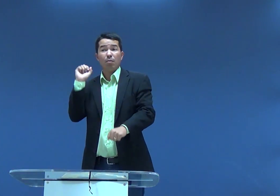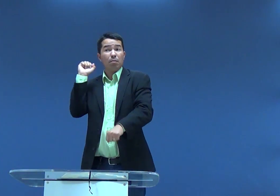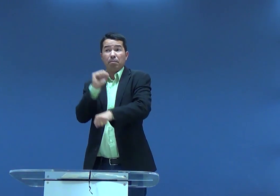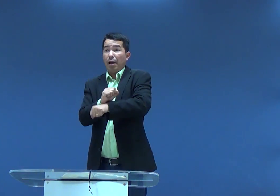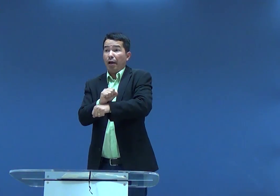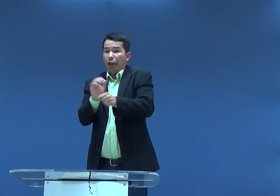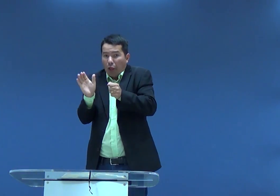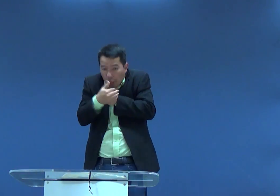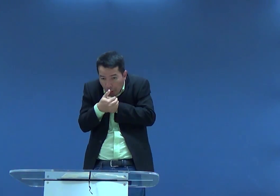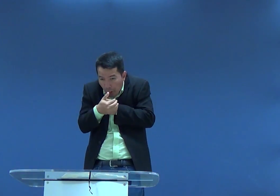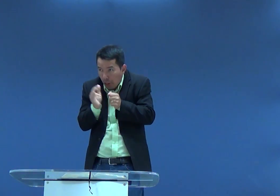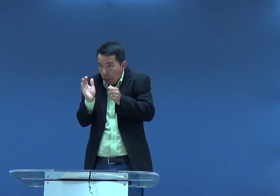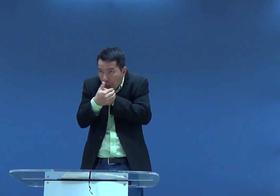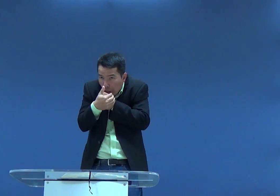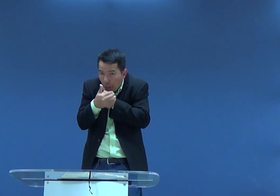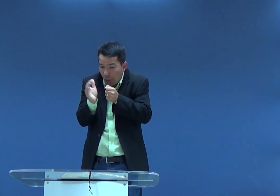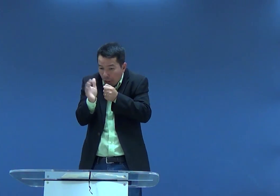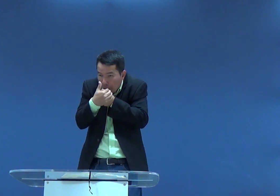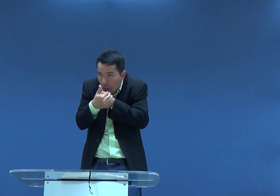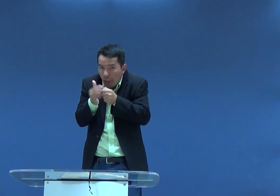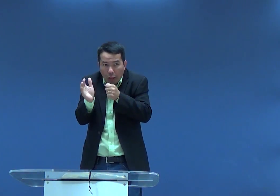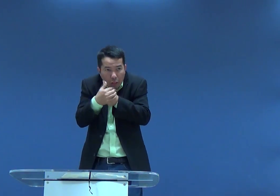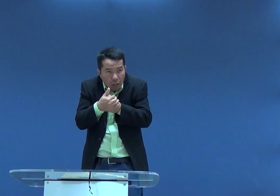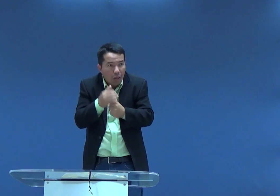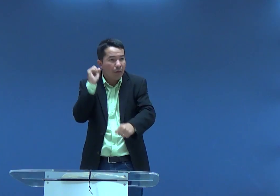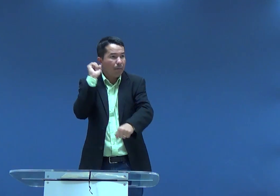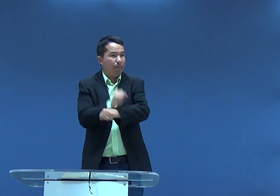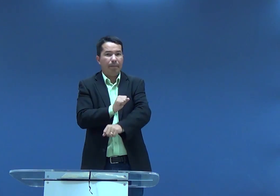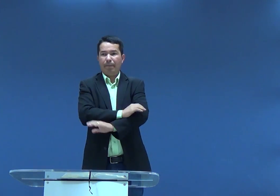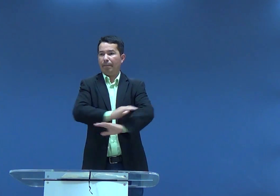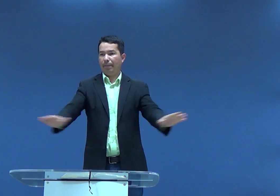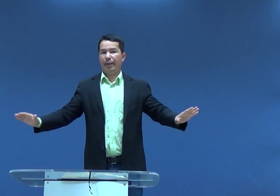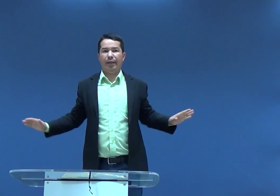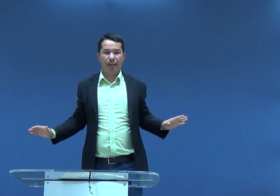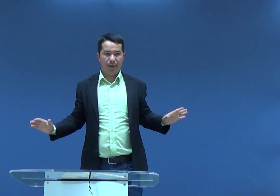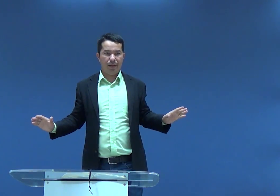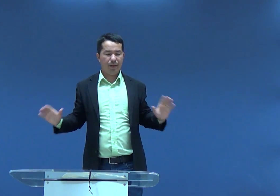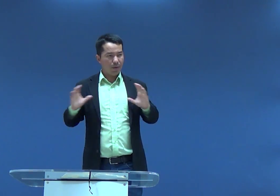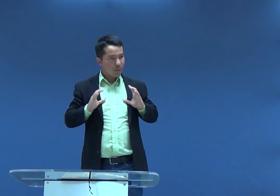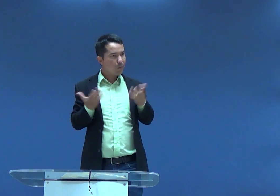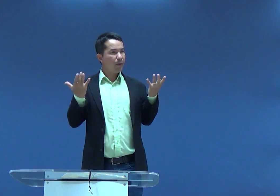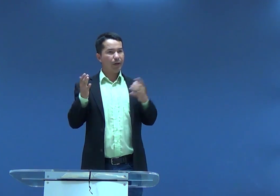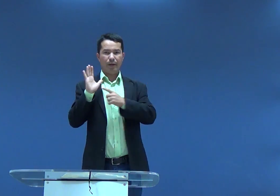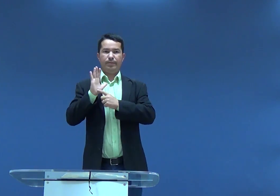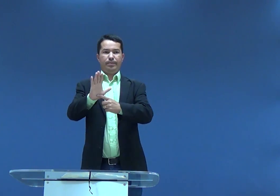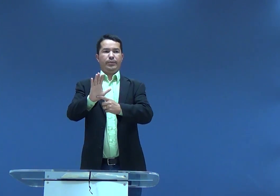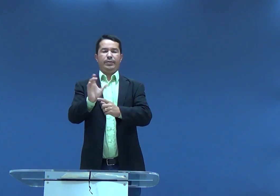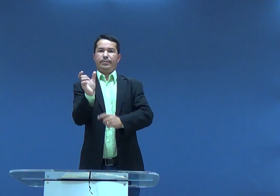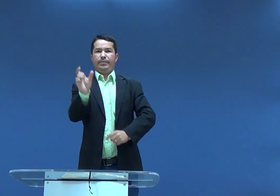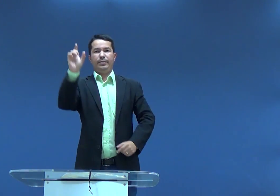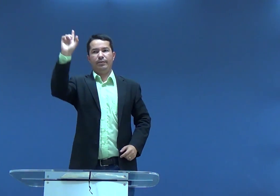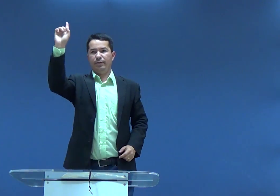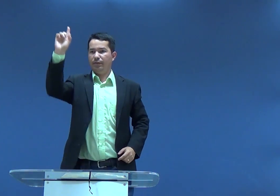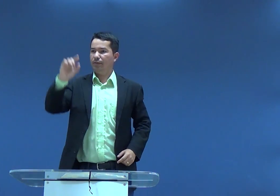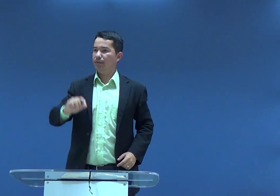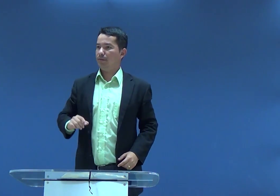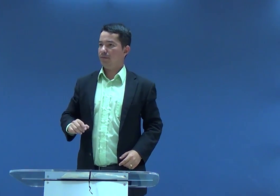Se torne vitorioso, não se esconda das coisas, das circunstâncias. Para com isso, toma coragem, apareça